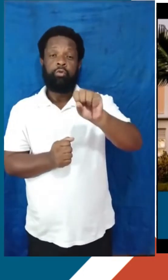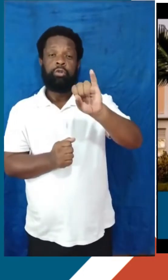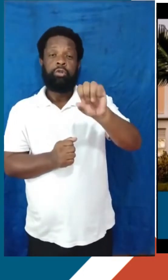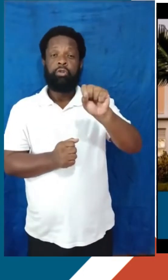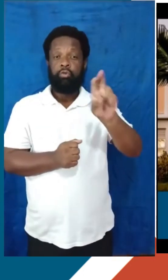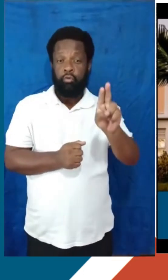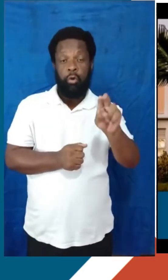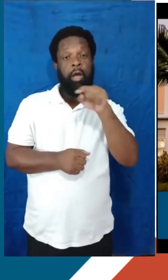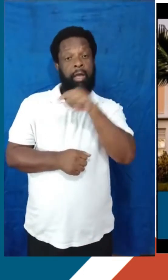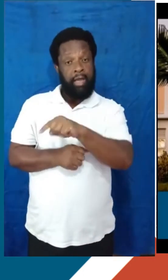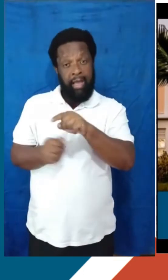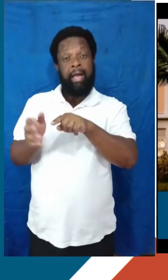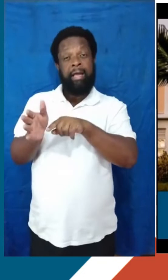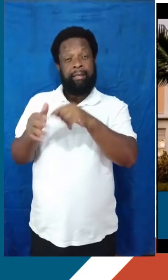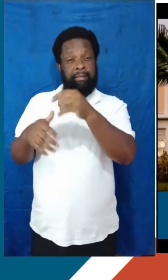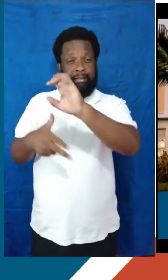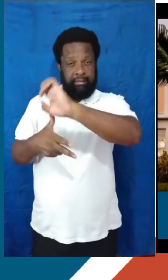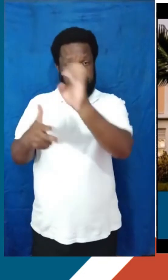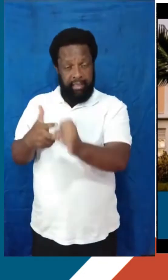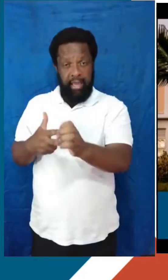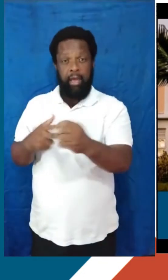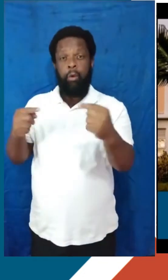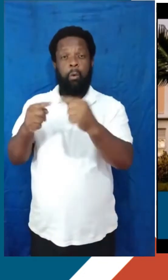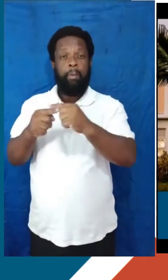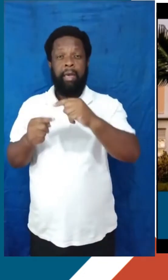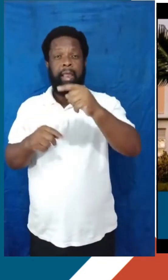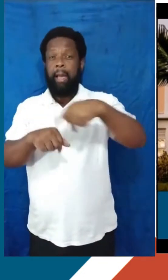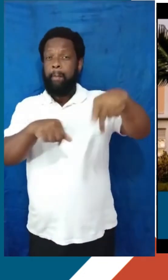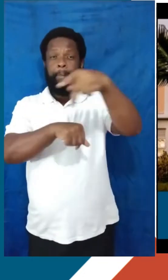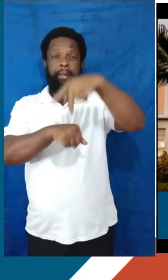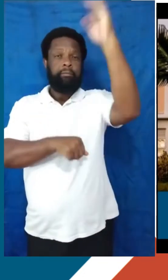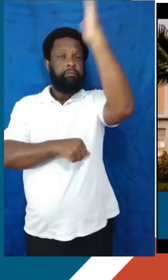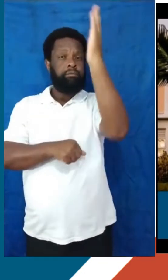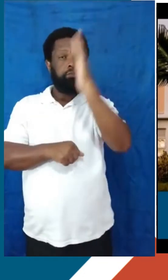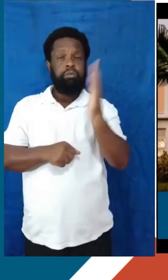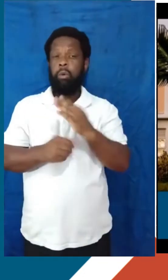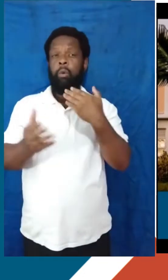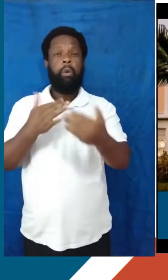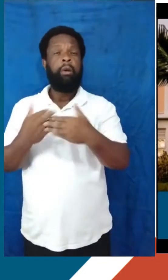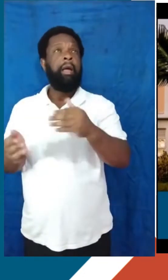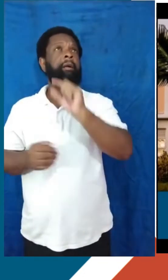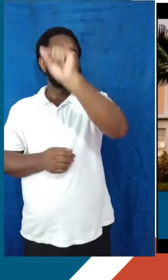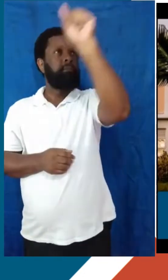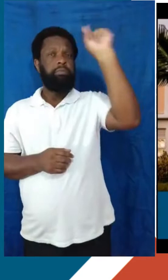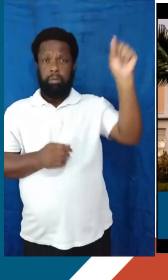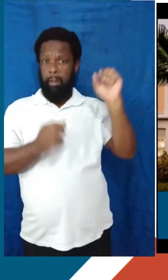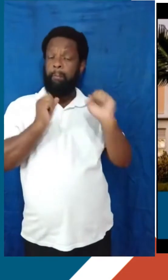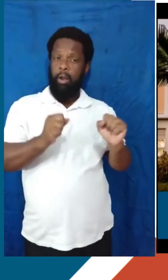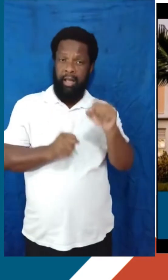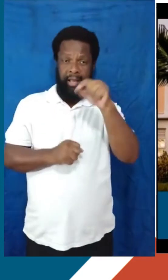é um exame nacional, ou seja, você pode se candidatar para a universidade do país inteiro, inclusive não só do